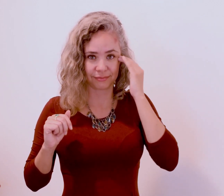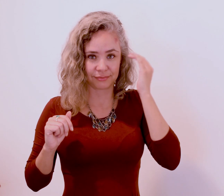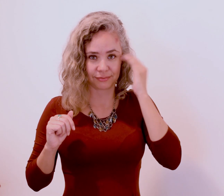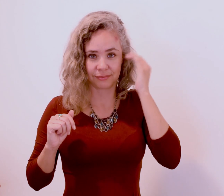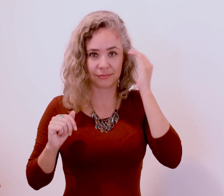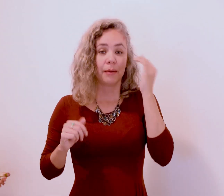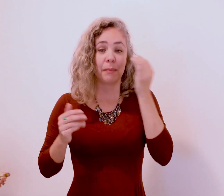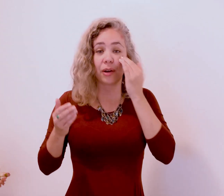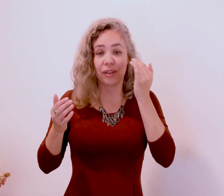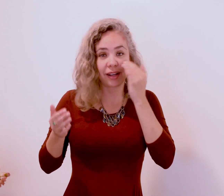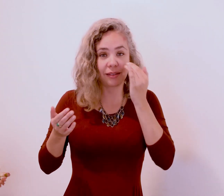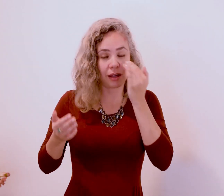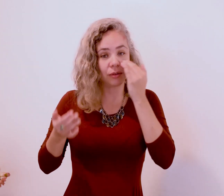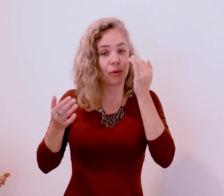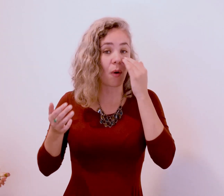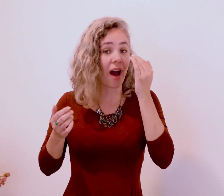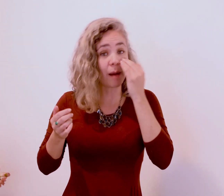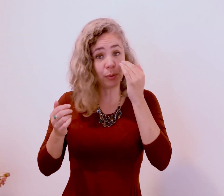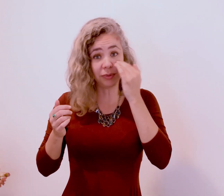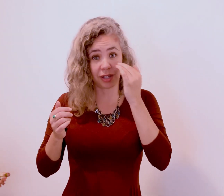Me conectando com a abundância